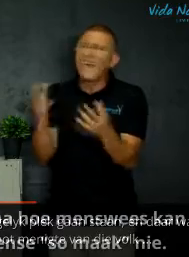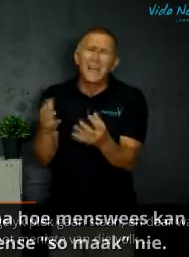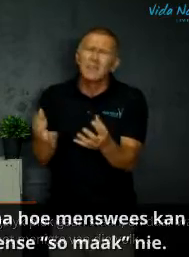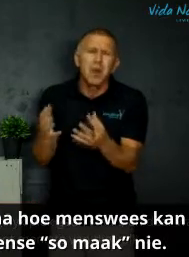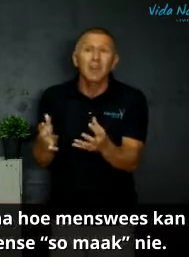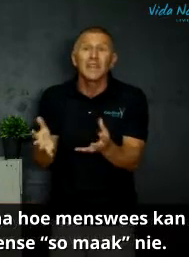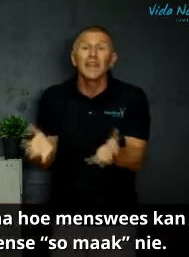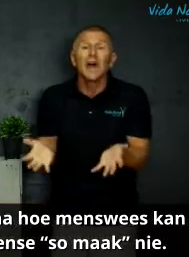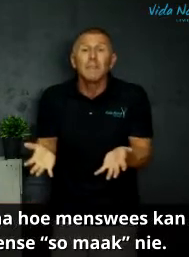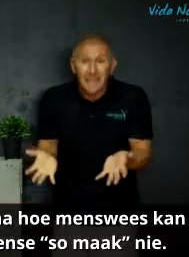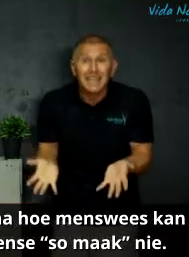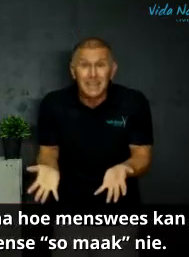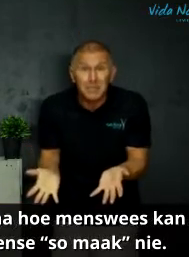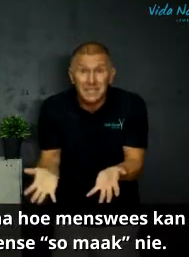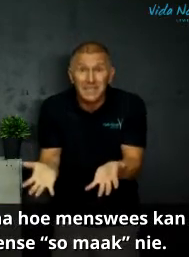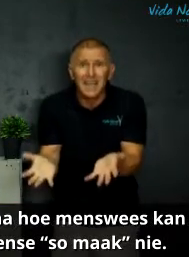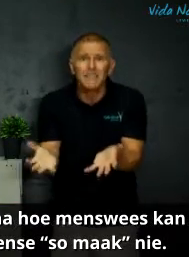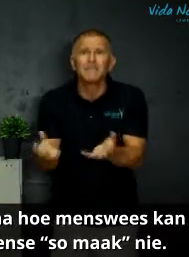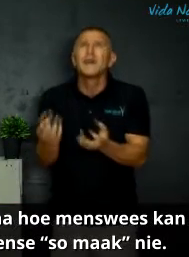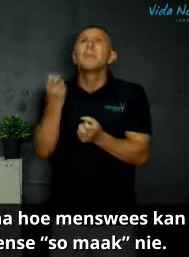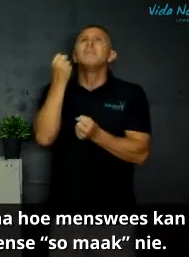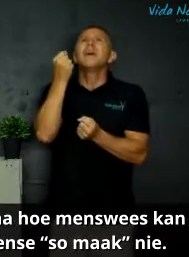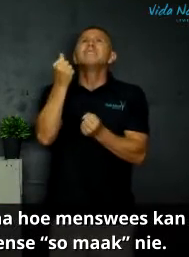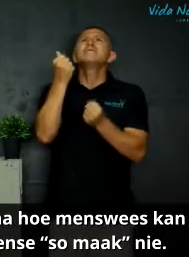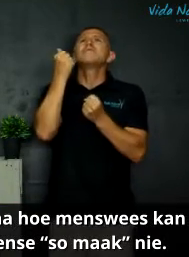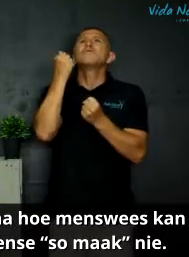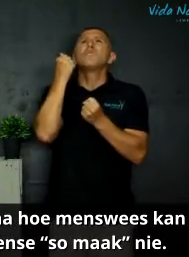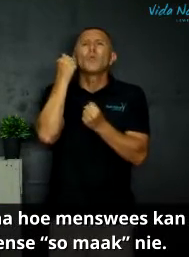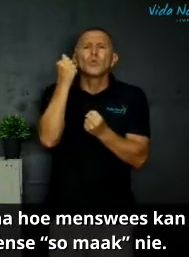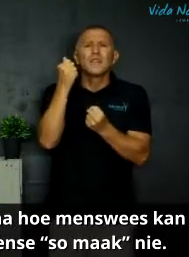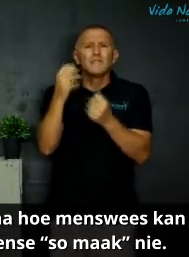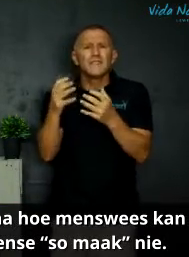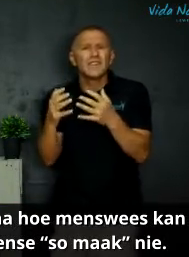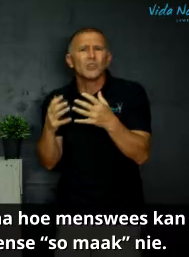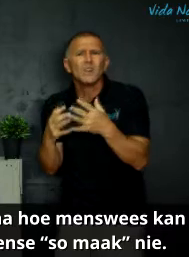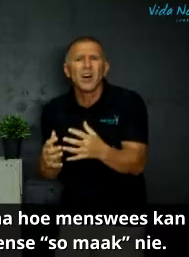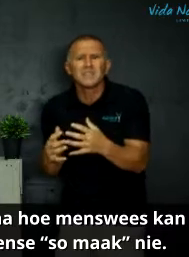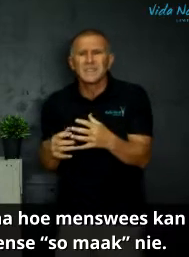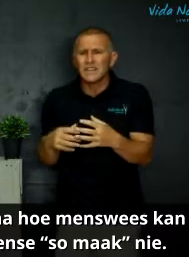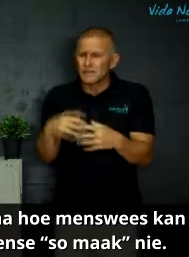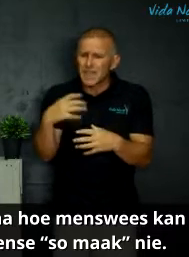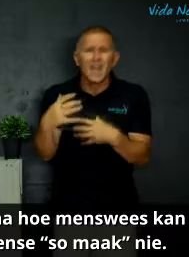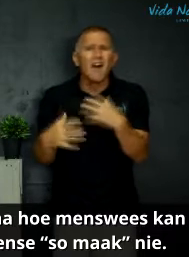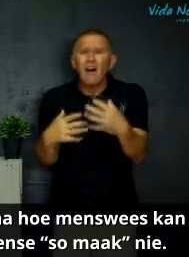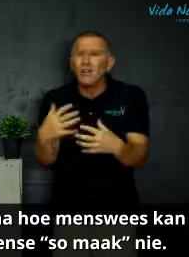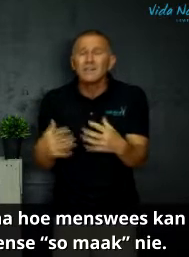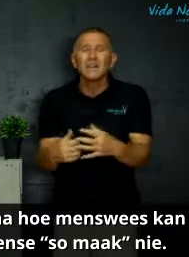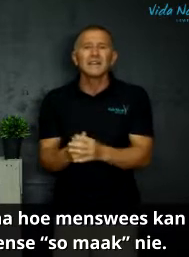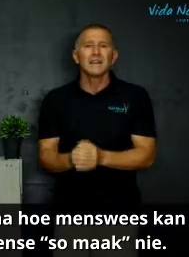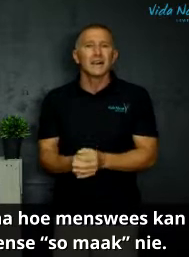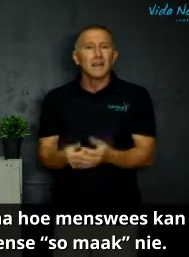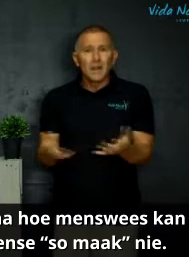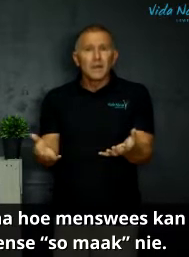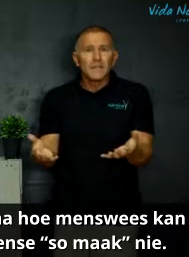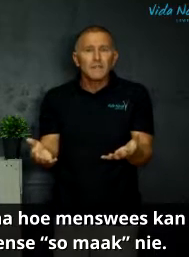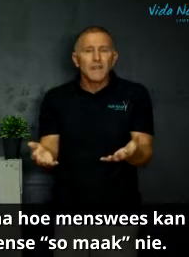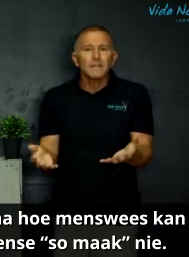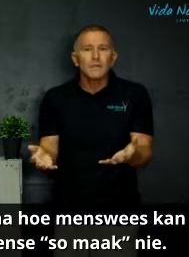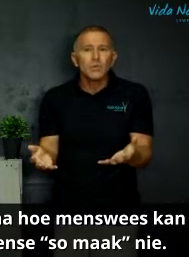recht maak nie. Maar dit het het beskryf. Menswees is om God lief te hee, om naaste lief te hee, al die dinge. Die wet van